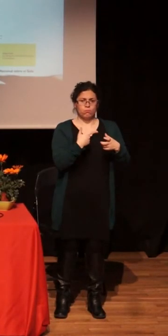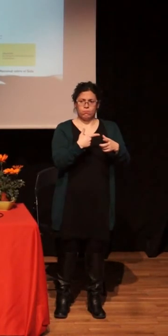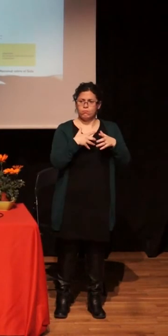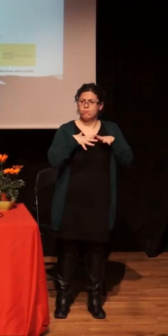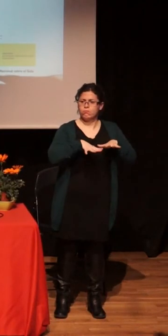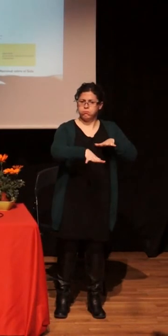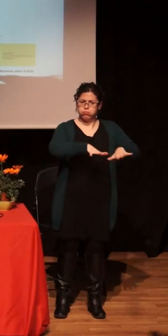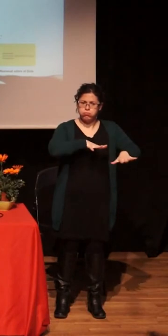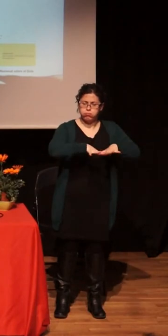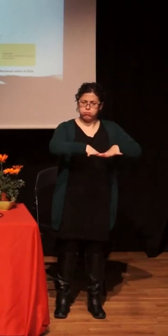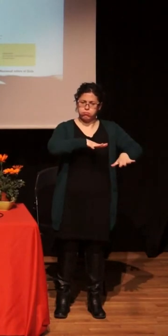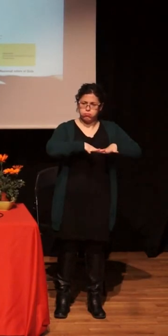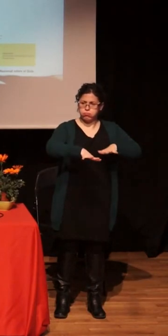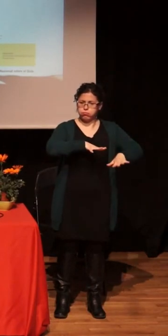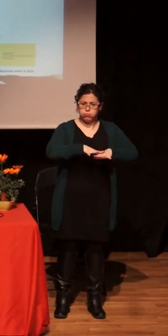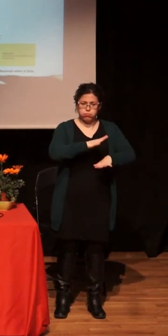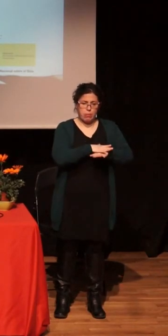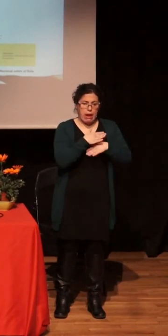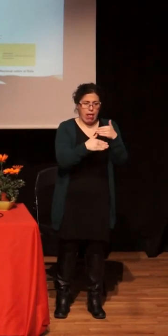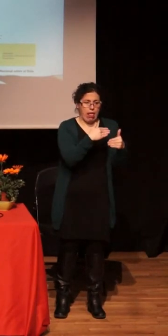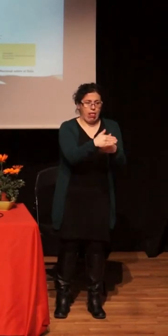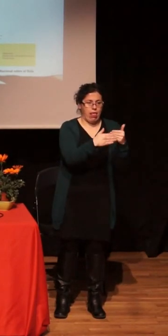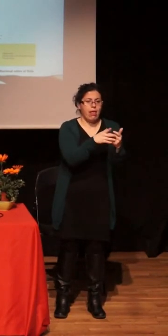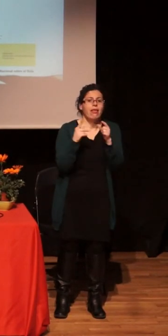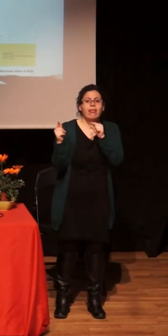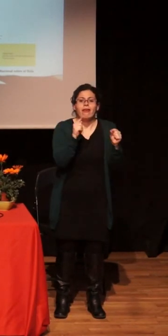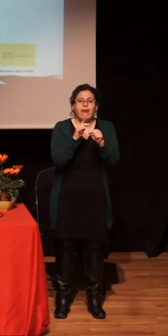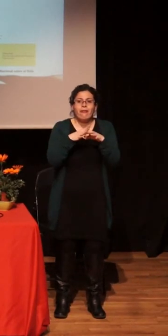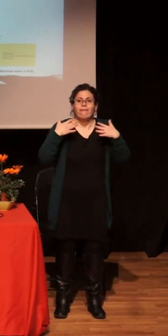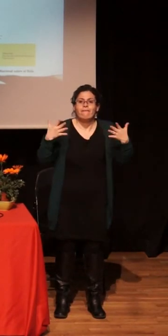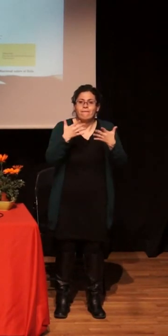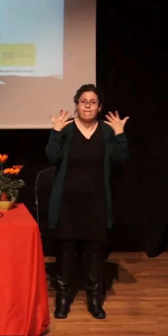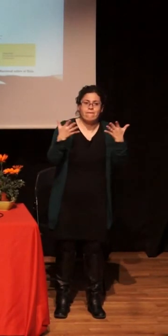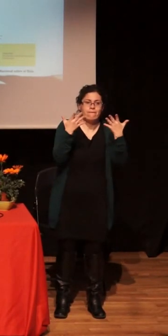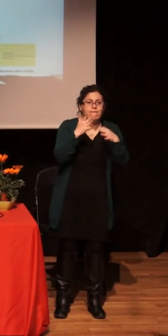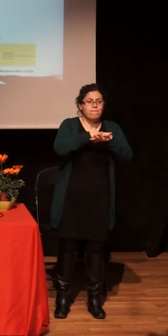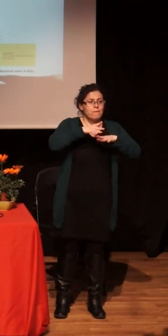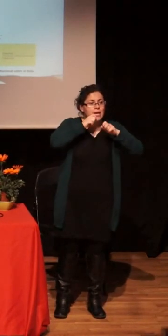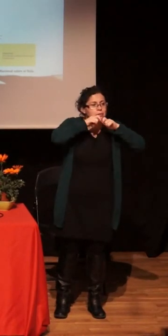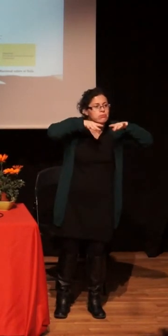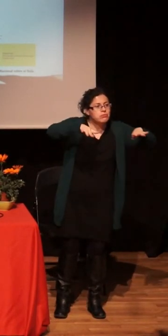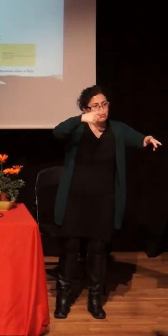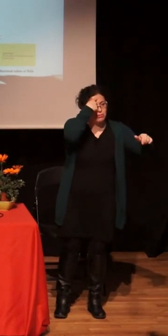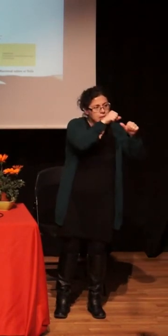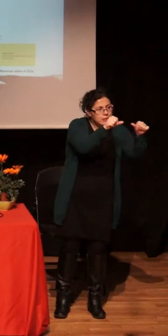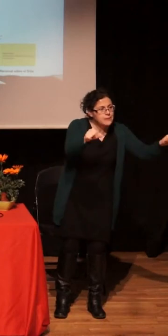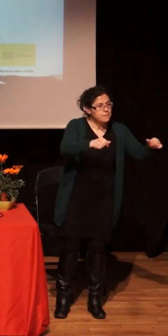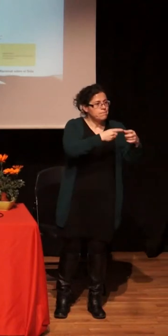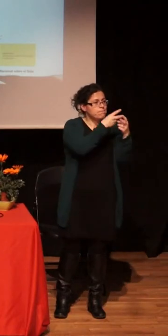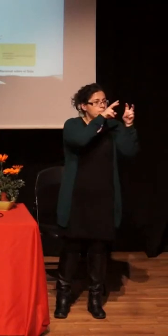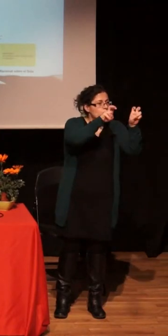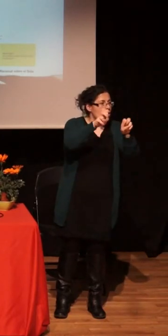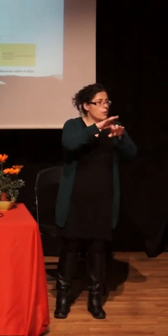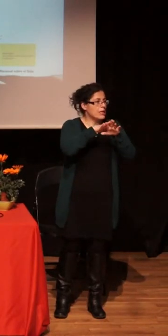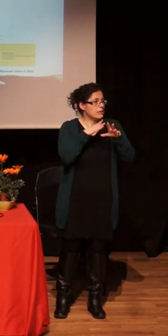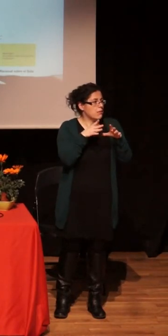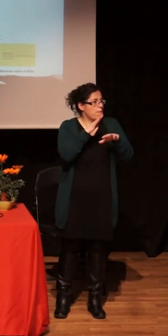el debate, el diálogo es lo que genera, que es ir generando espacios en los que los derechos estén